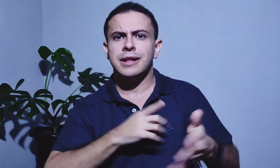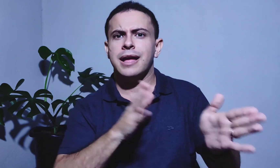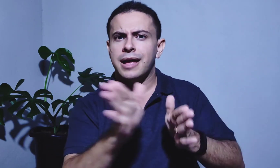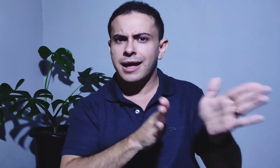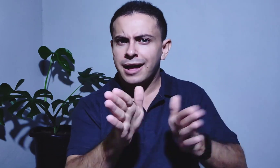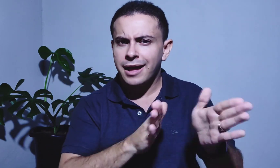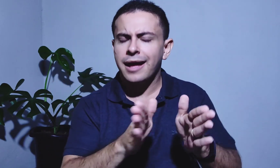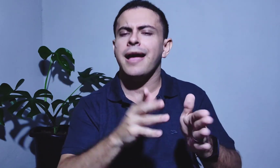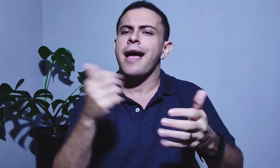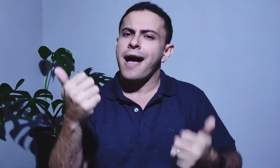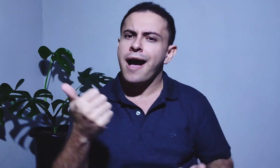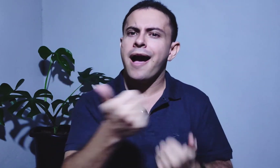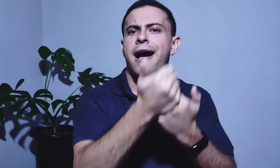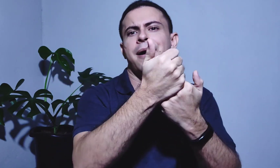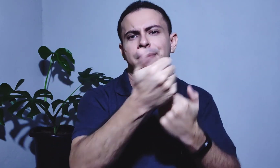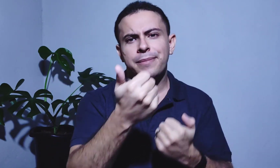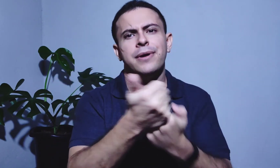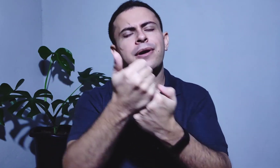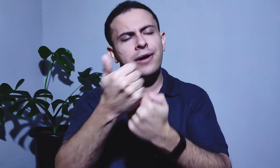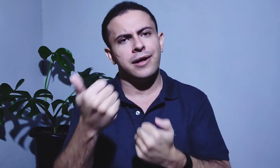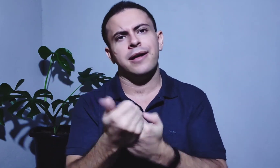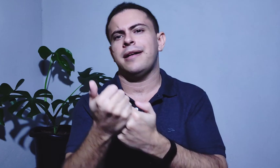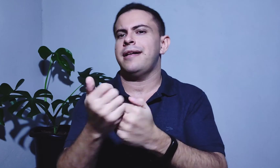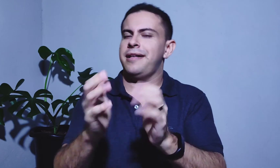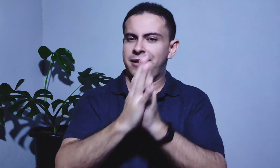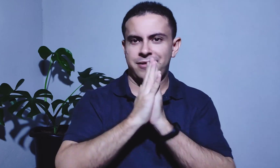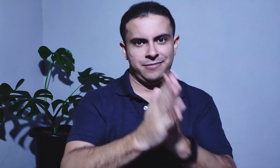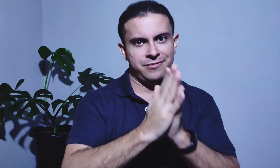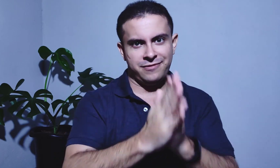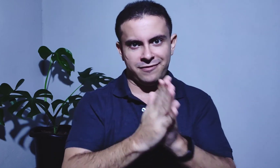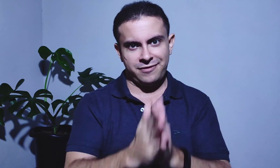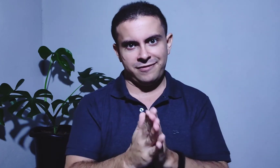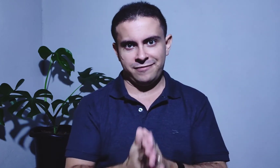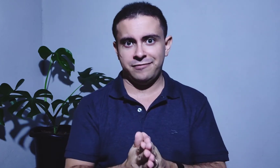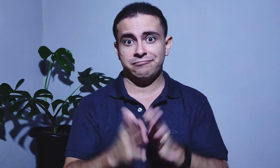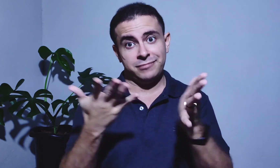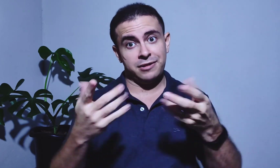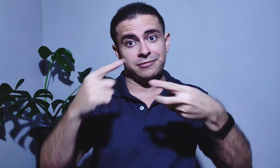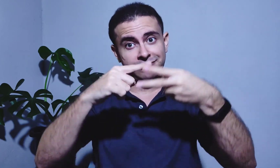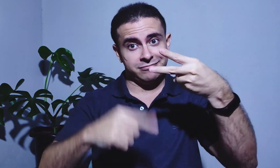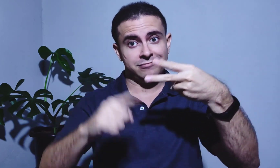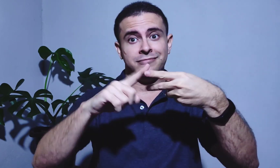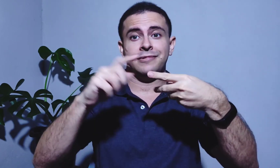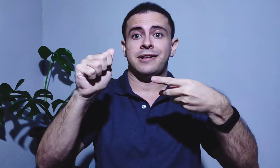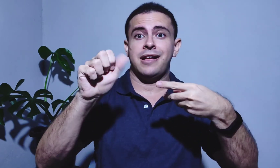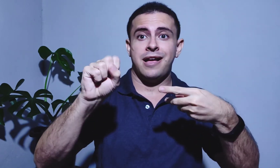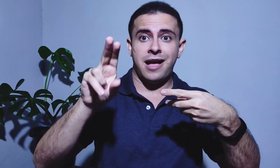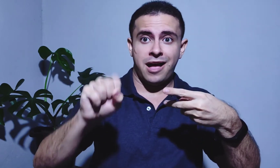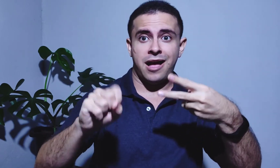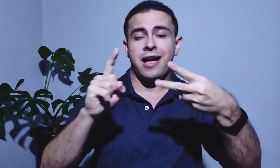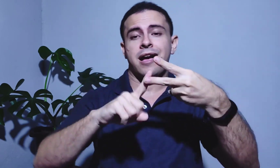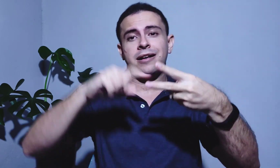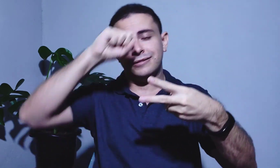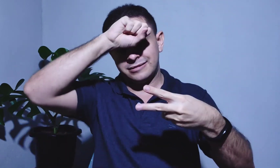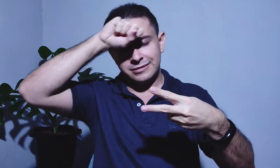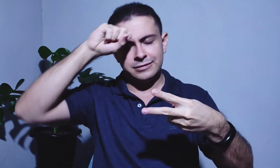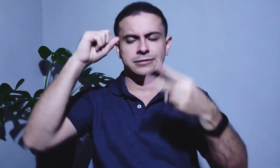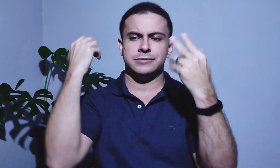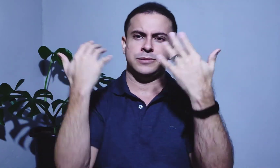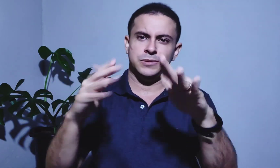acessibilidade. Então essas empresas, outras empresas também têm que apoiar. Então, tanto a ASUS como a Samsung, elas estão de